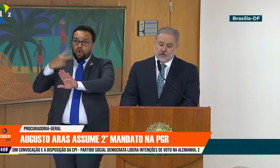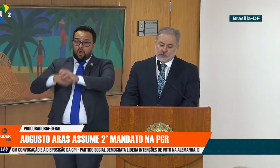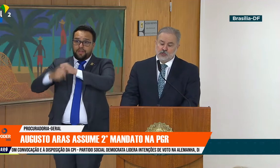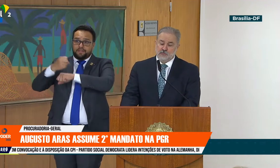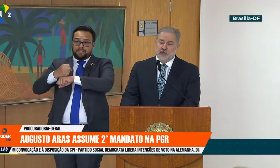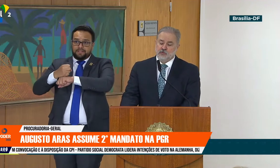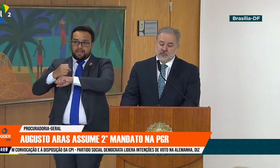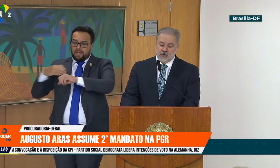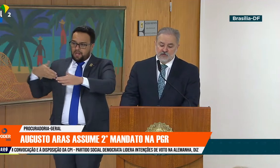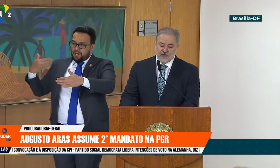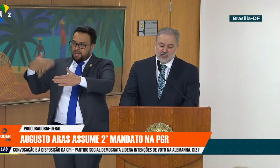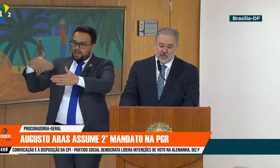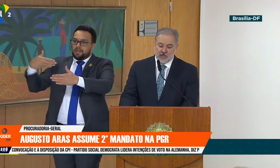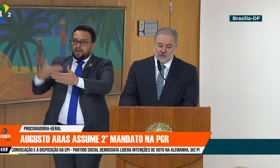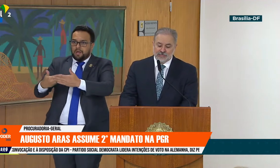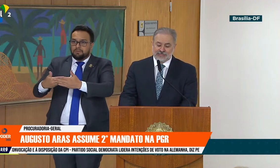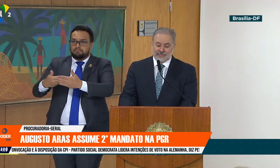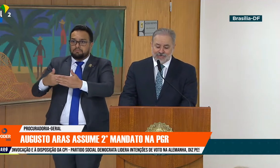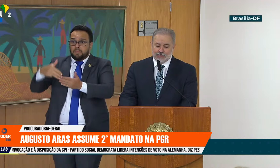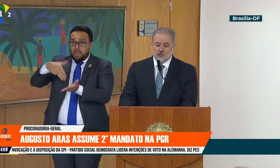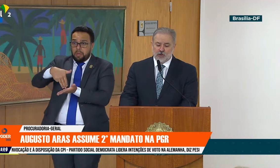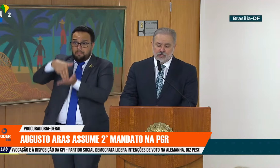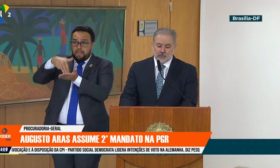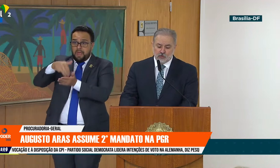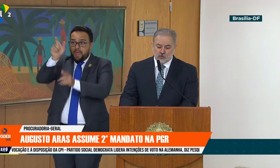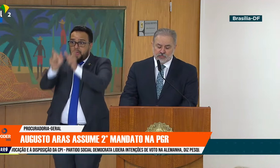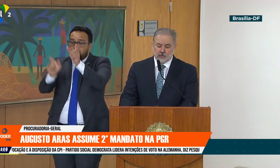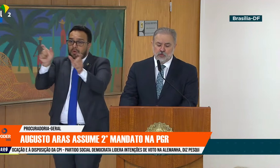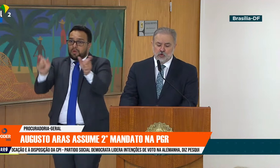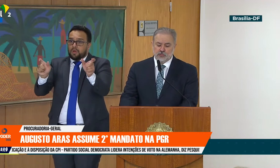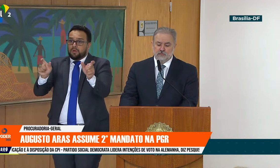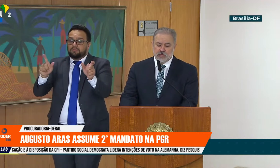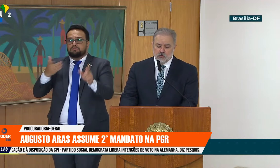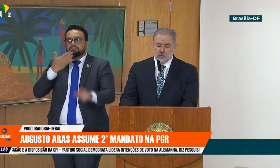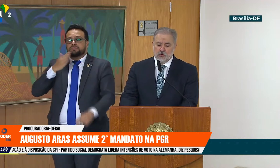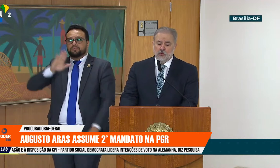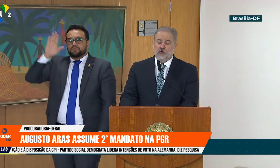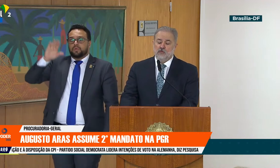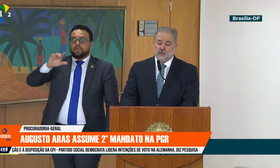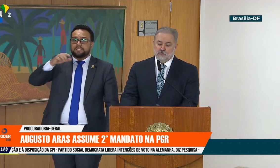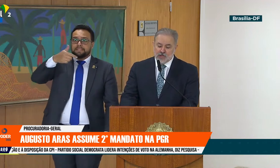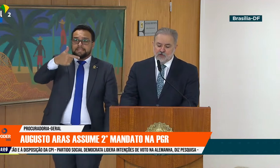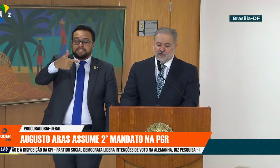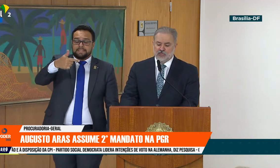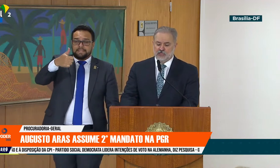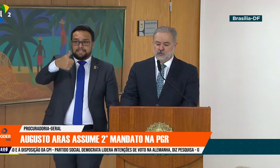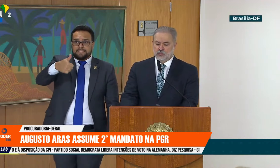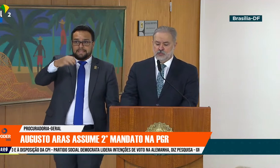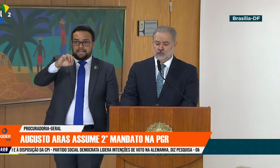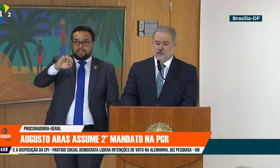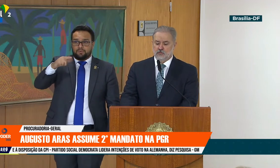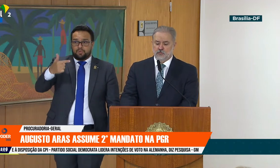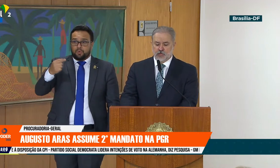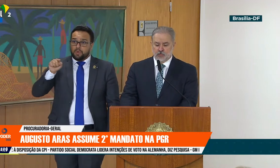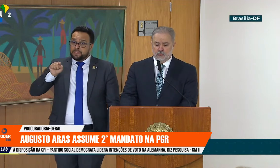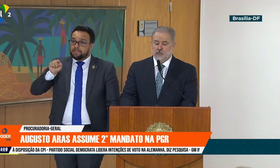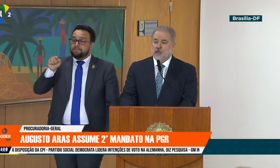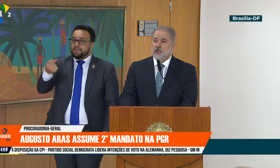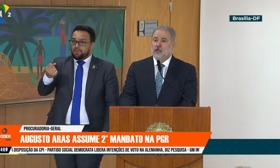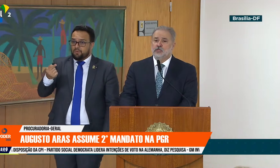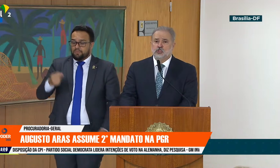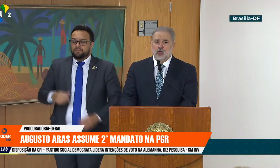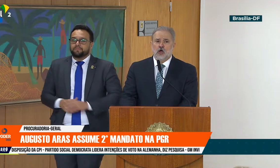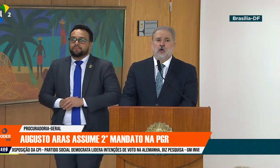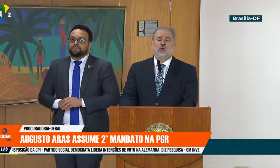seus membros se manifestaram em 102 mil manifestações no